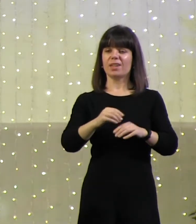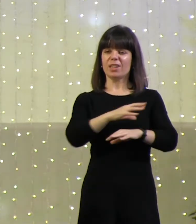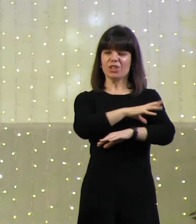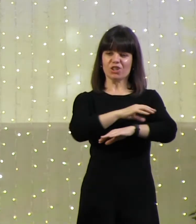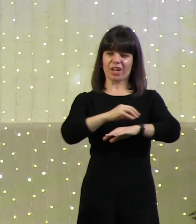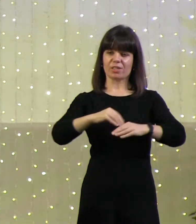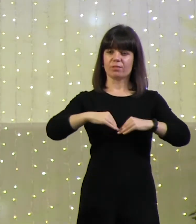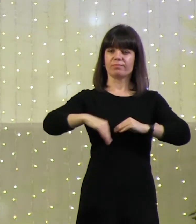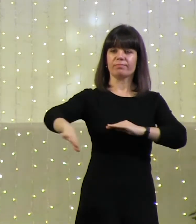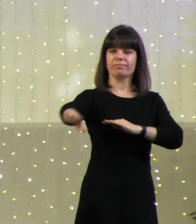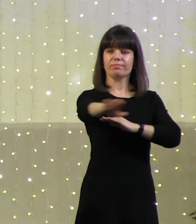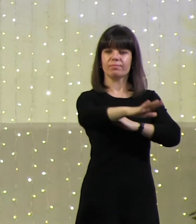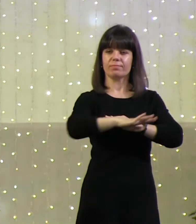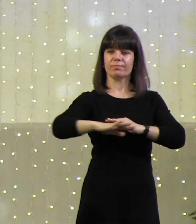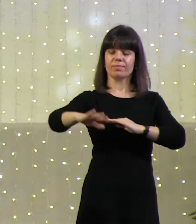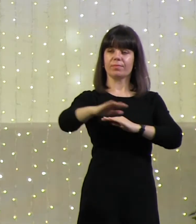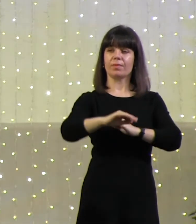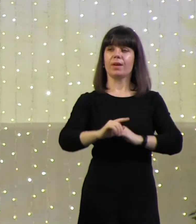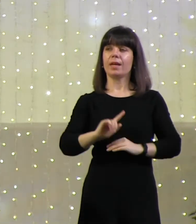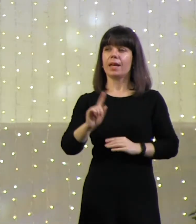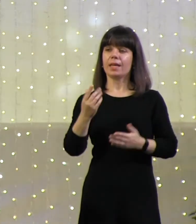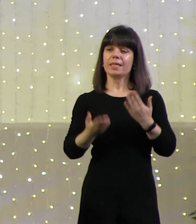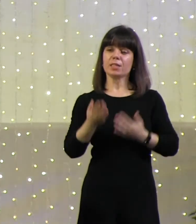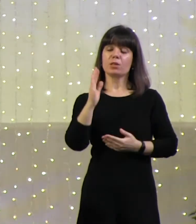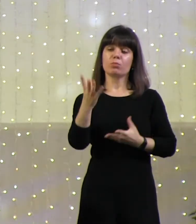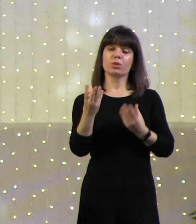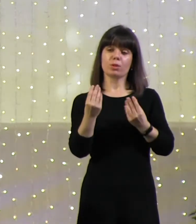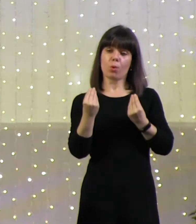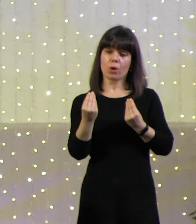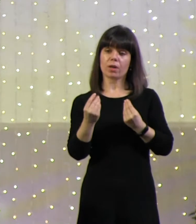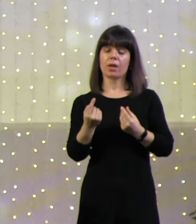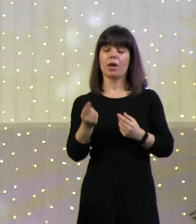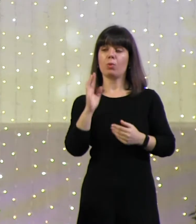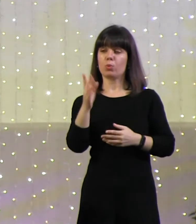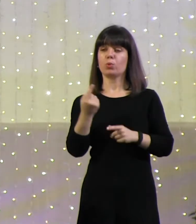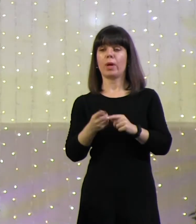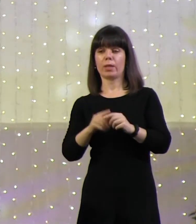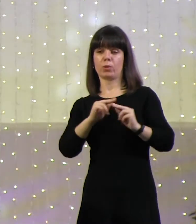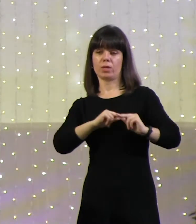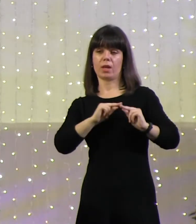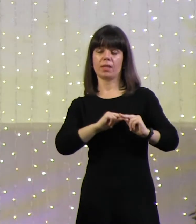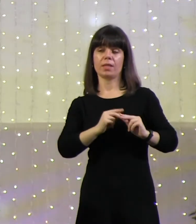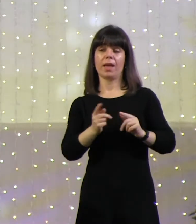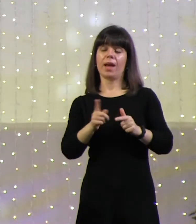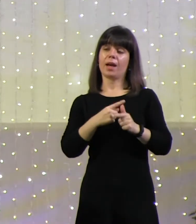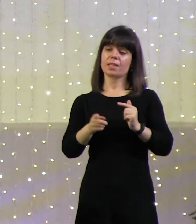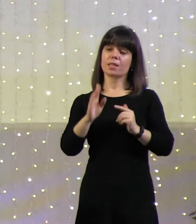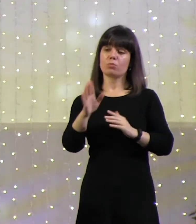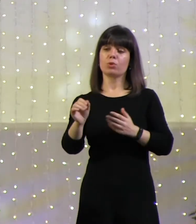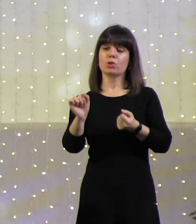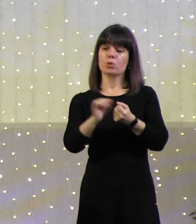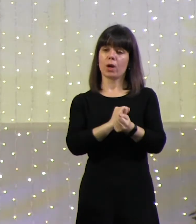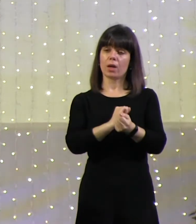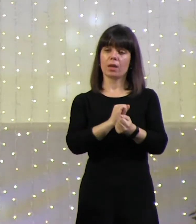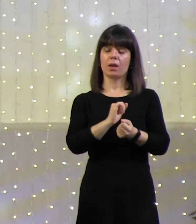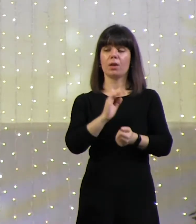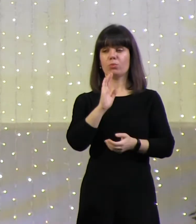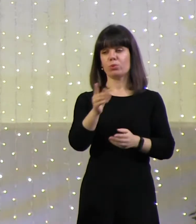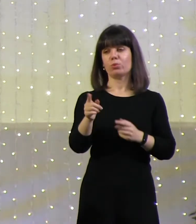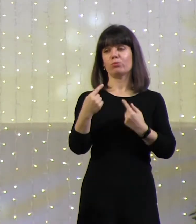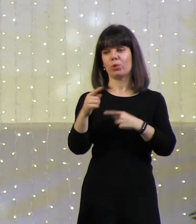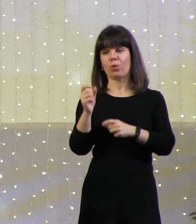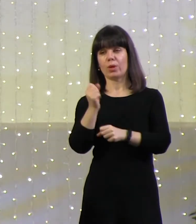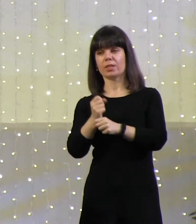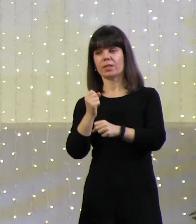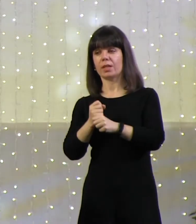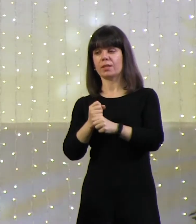делать. Если она будет сухая, я буду это делать. И Бог посылал росу. Или ее отсутствие. Бог